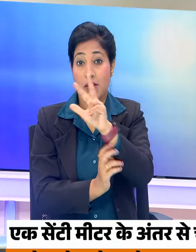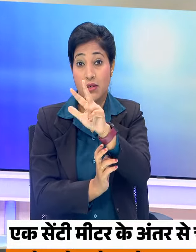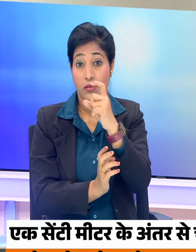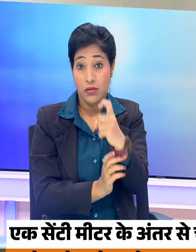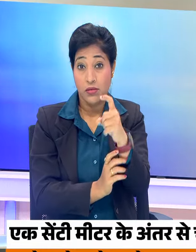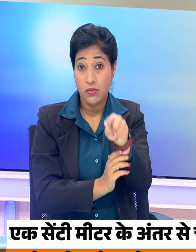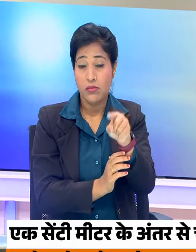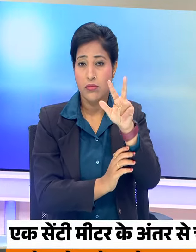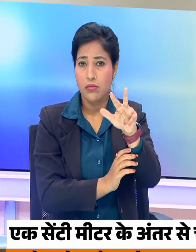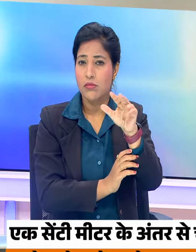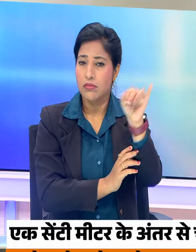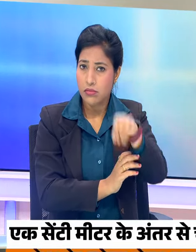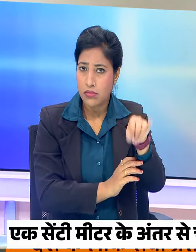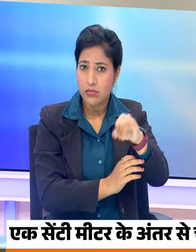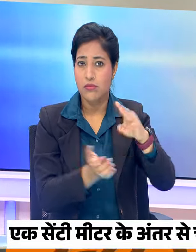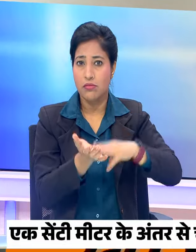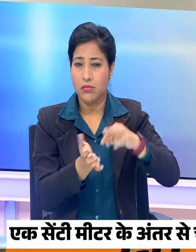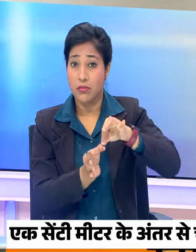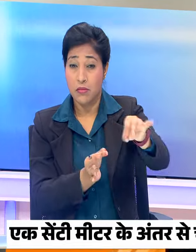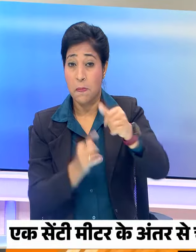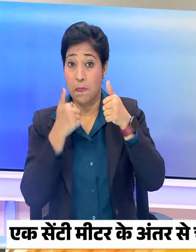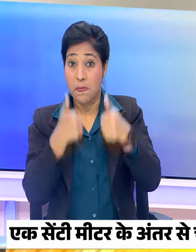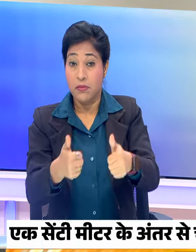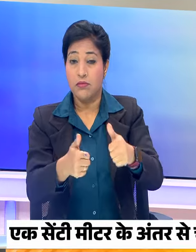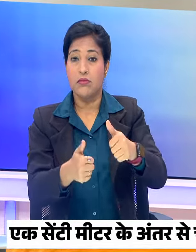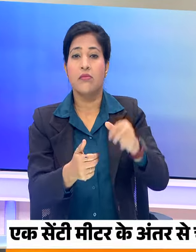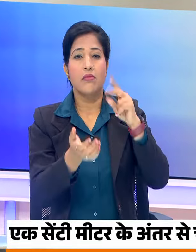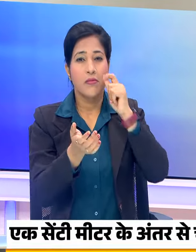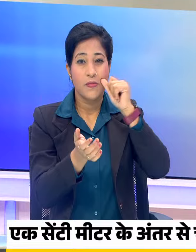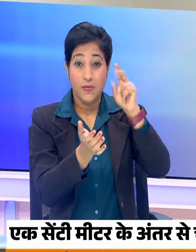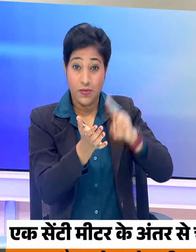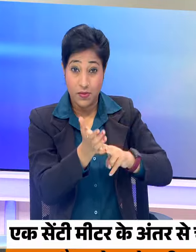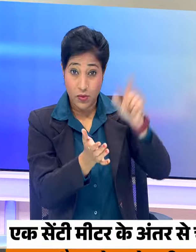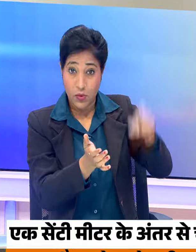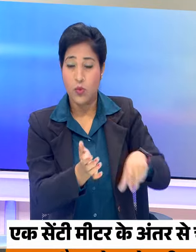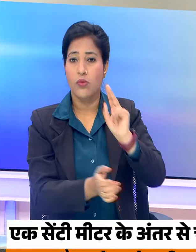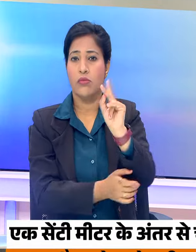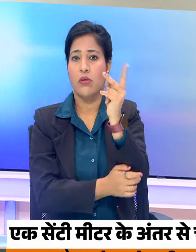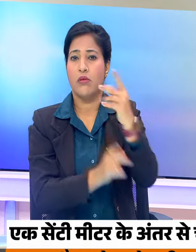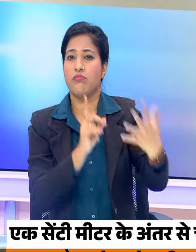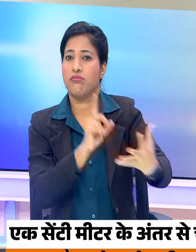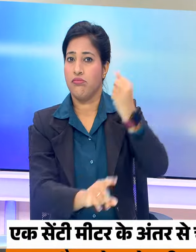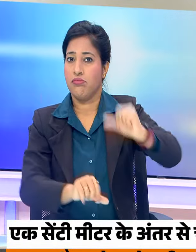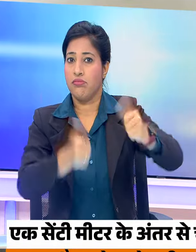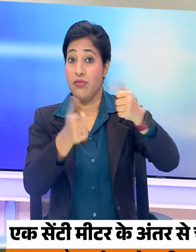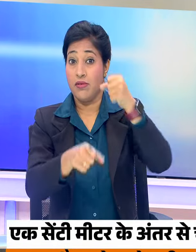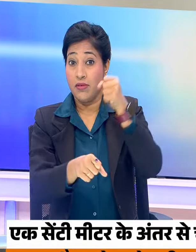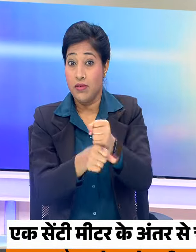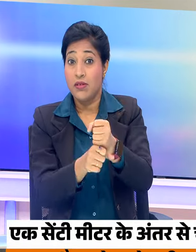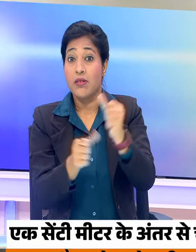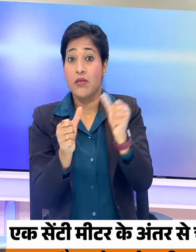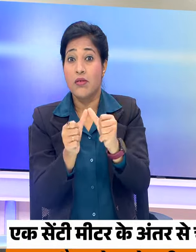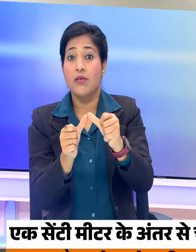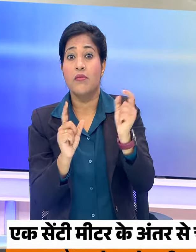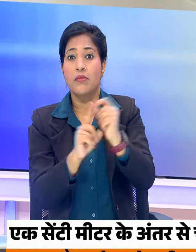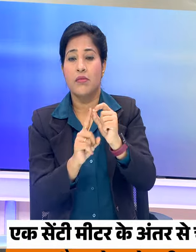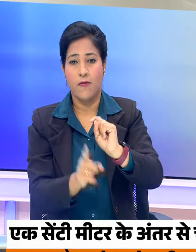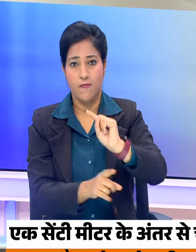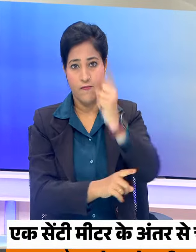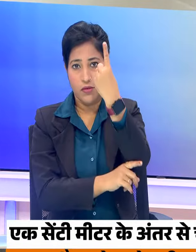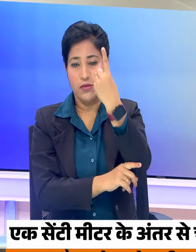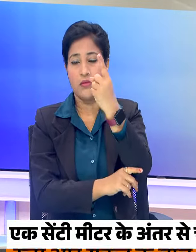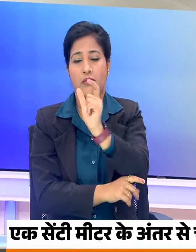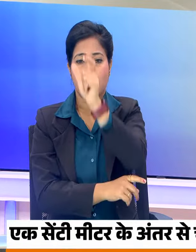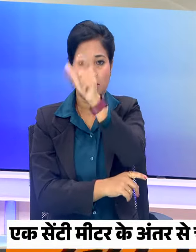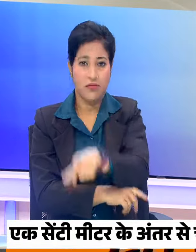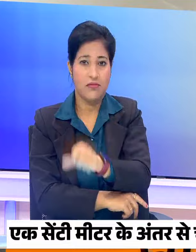.8 शाथ मीटर के बेस्ट थ्रो के साथ नीरस ने हासल किया दूसरे स्थान ग्रिनेडा के एंडर्सन पीटर्स रहे पहले स्थान